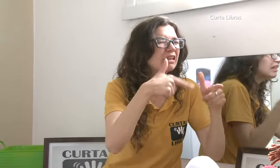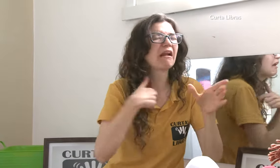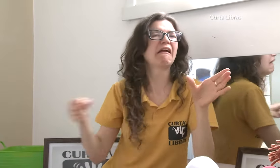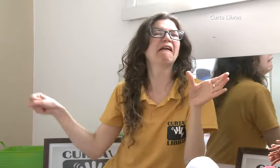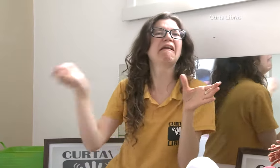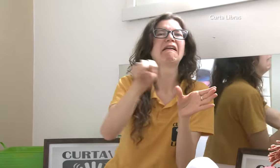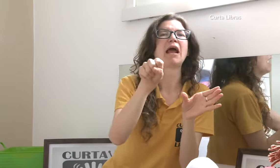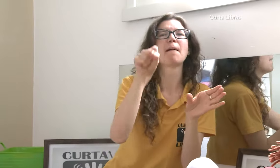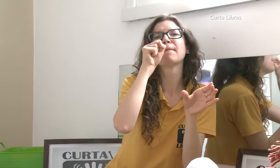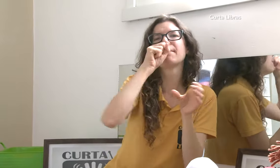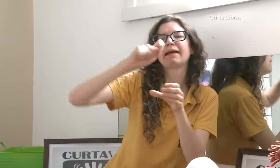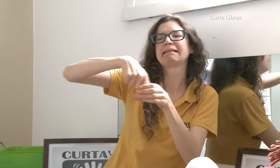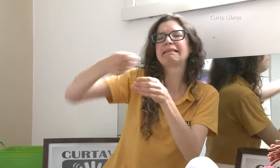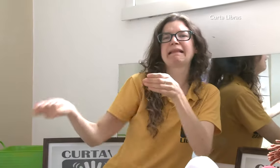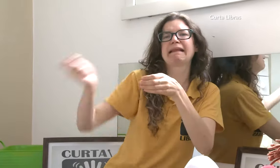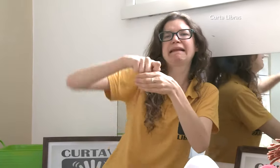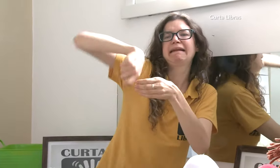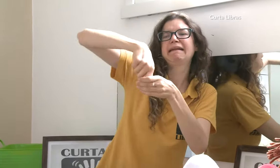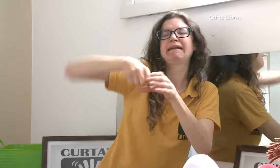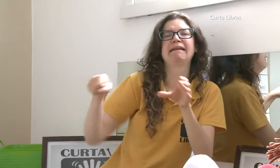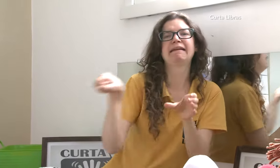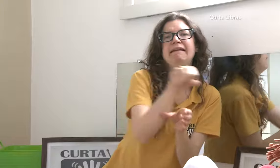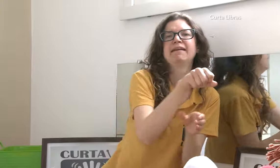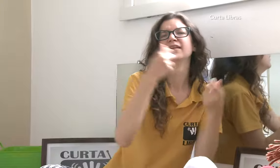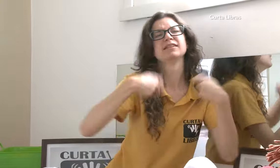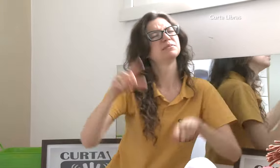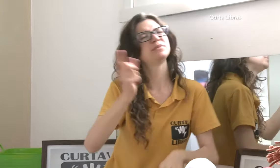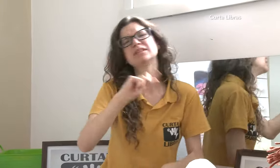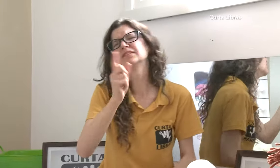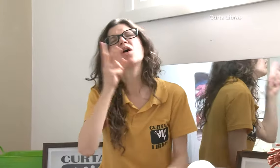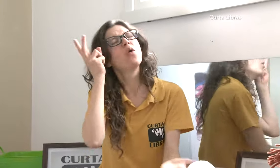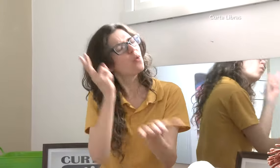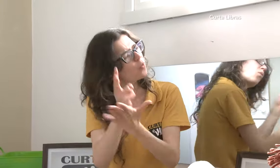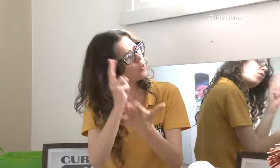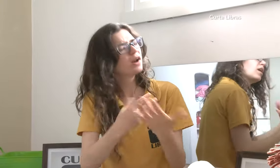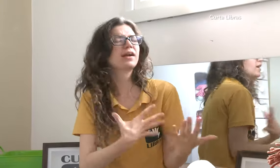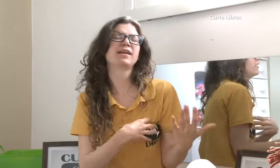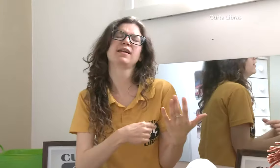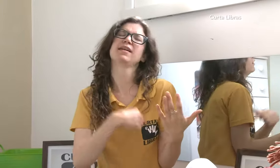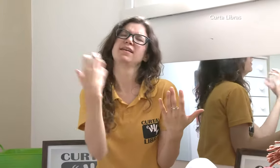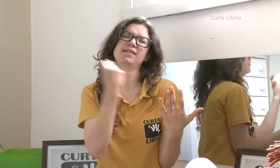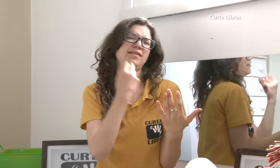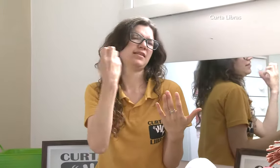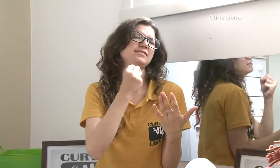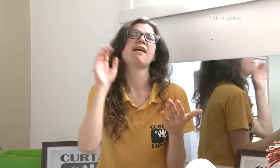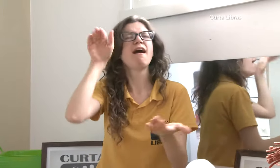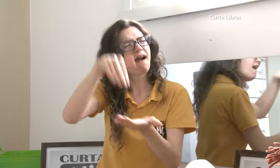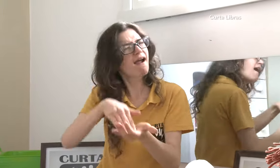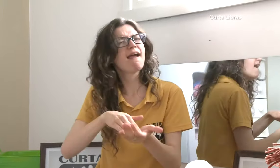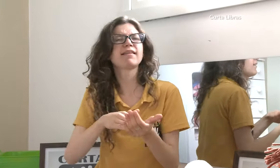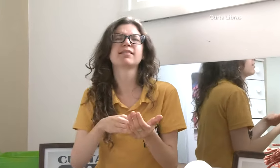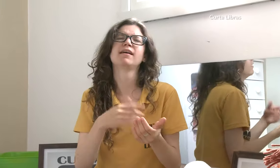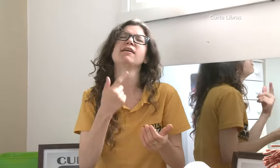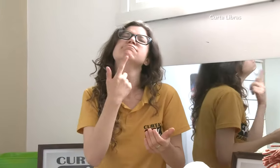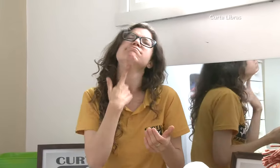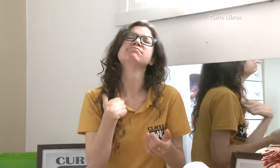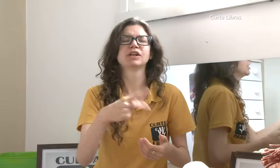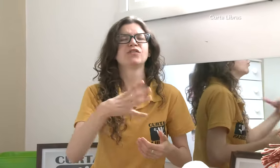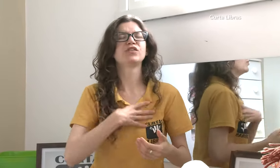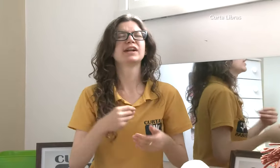Então, existem estratégias para isso. Não precisa se preocupar com a alimentação do bebê e dar uma madeira com complemento alimentar. Você